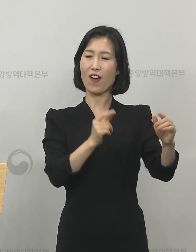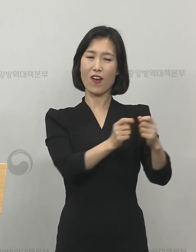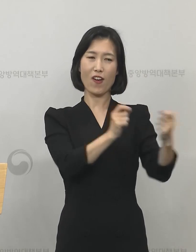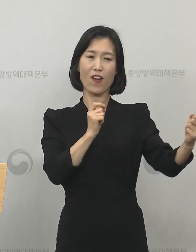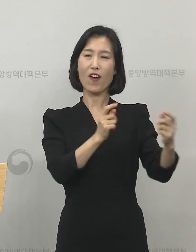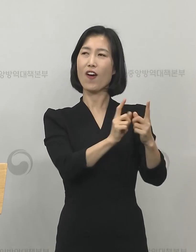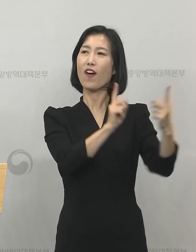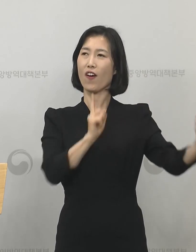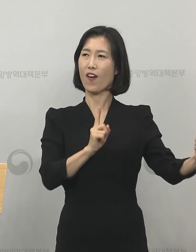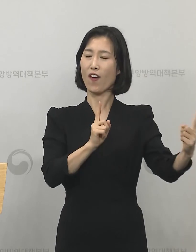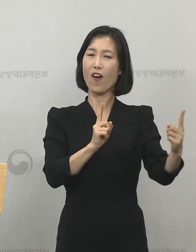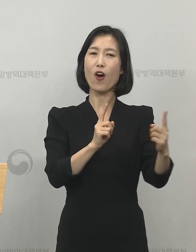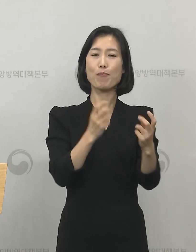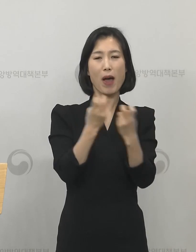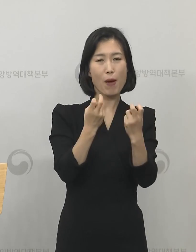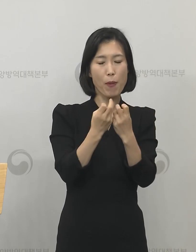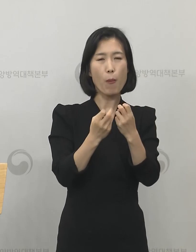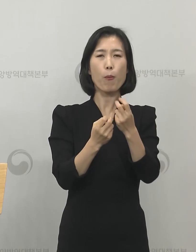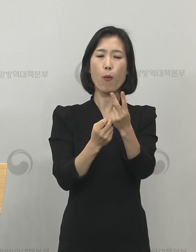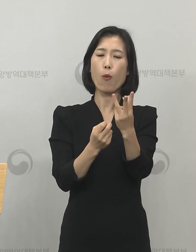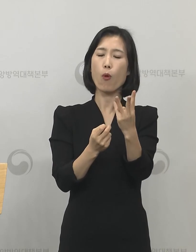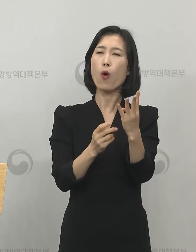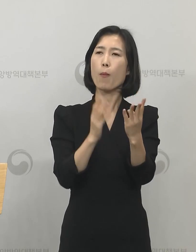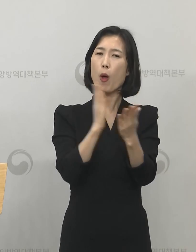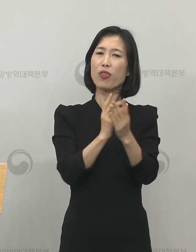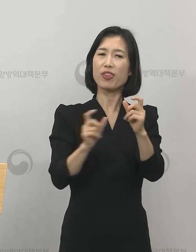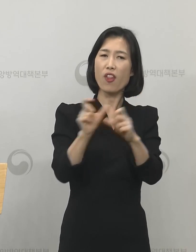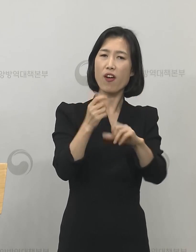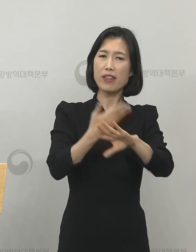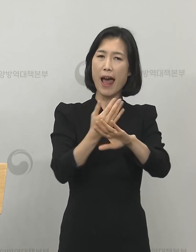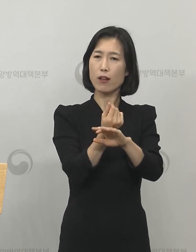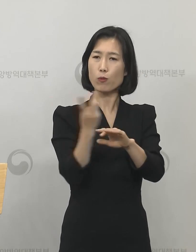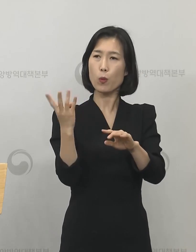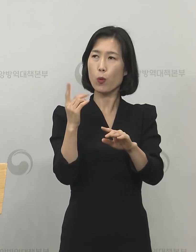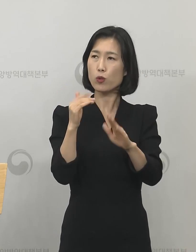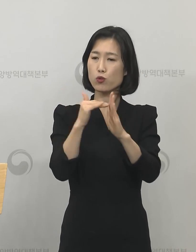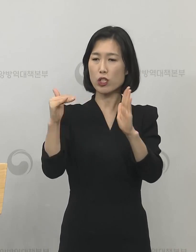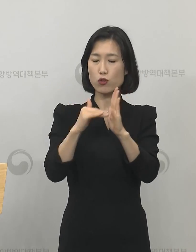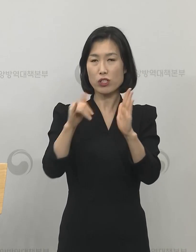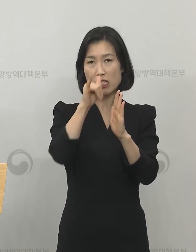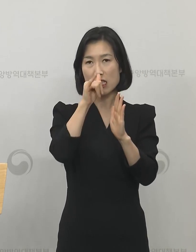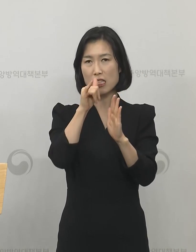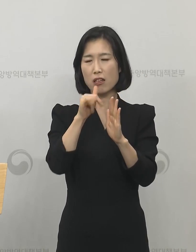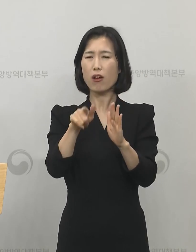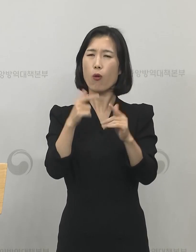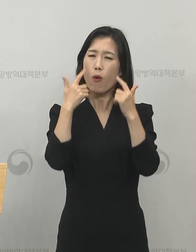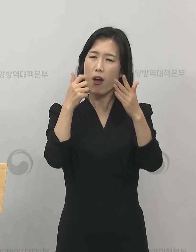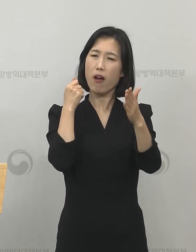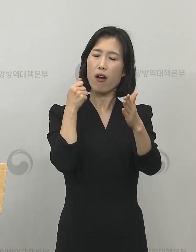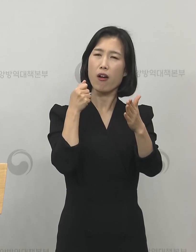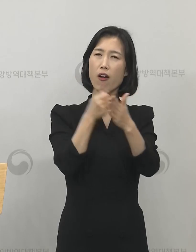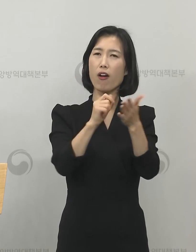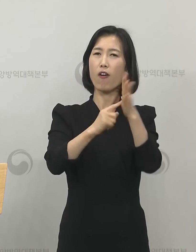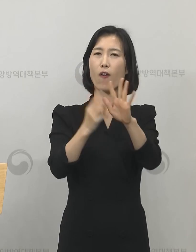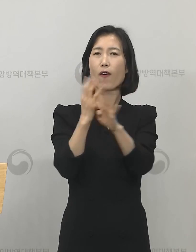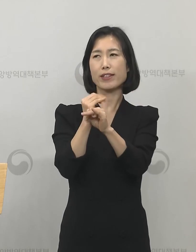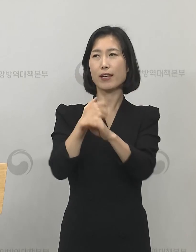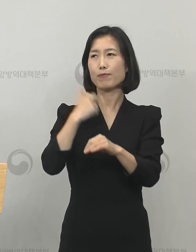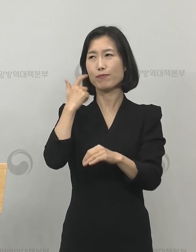생활방역의 구체적인 수칙은 언제쯤 확정될지 질문하셨습니다. 네 현재